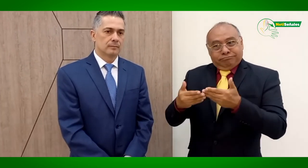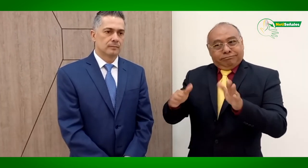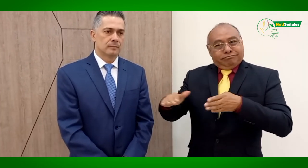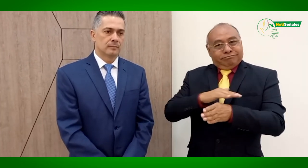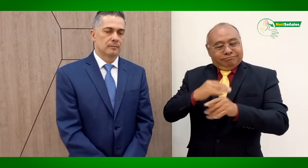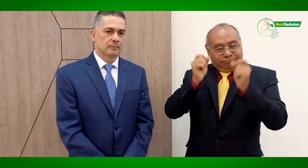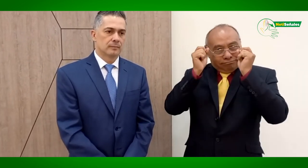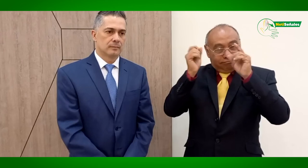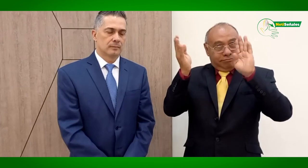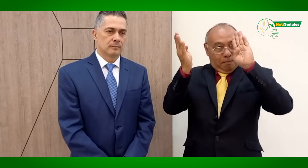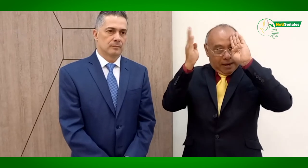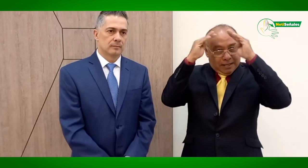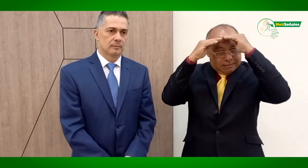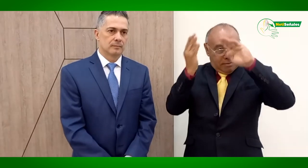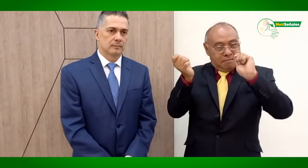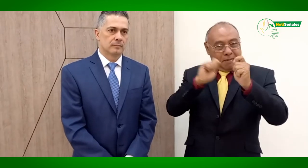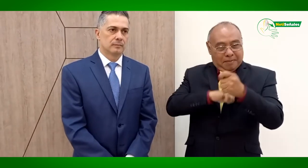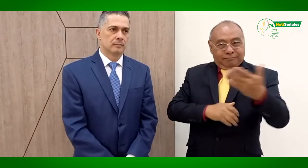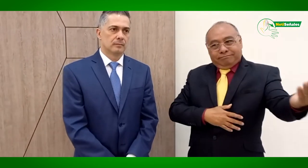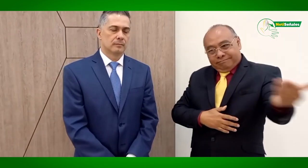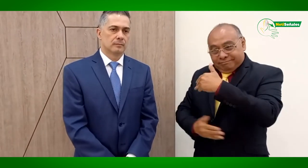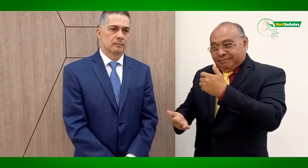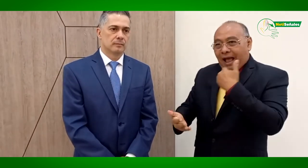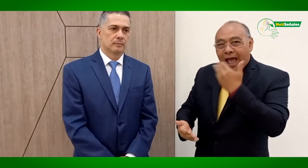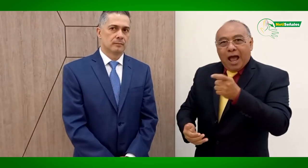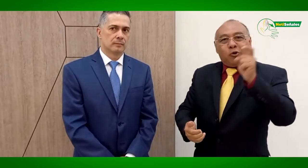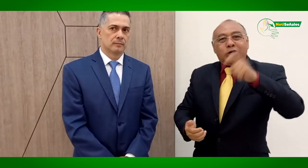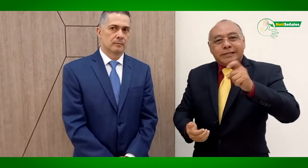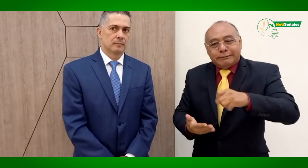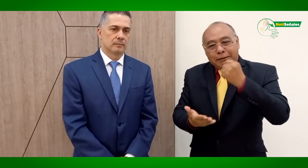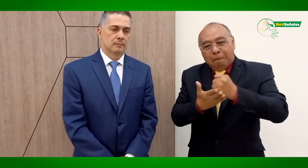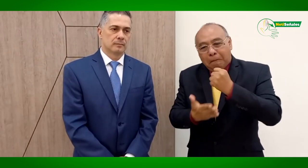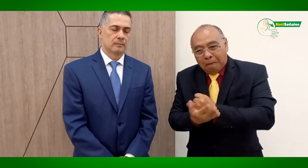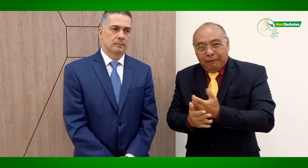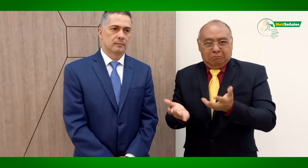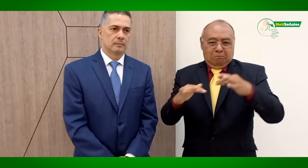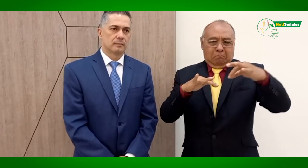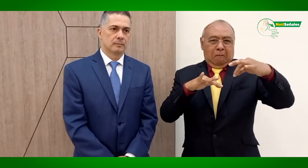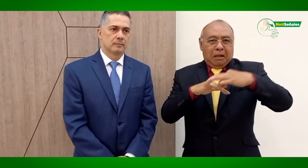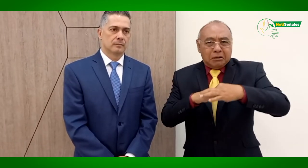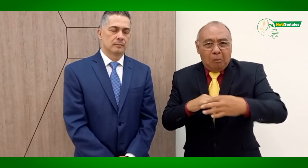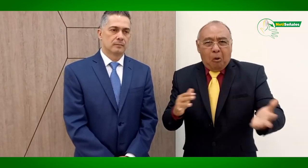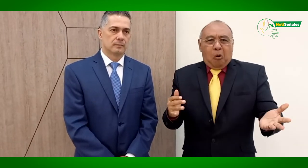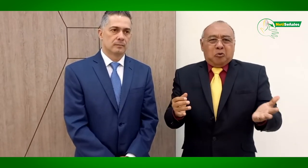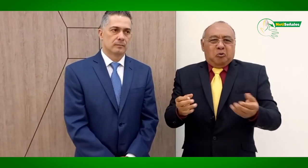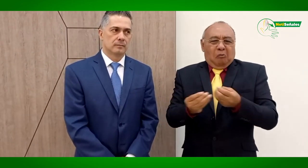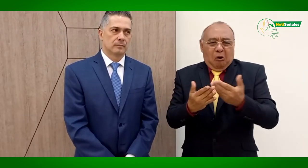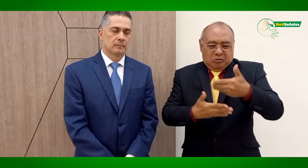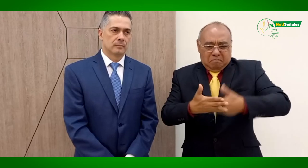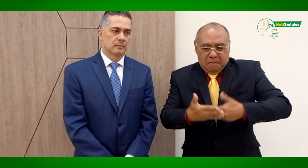que así como el doctor Gustavo, notariado quinto de Medellín, tenga estos accesos, también lo